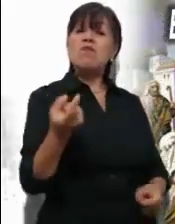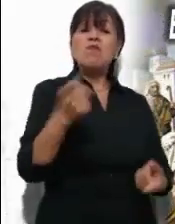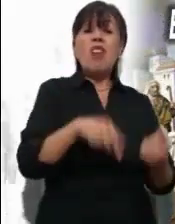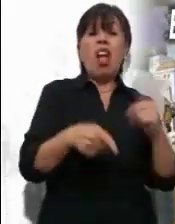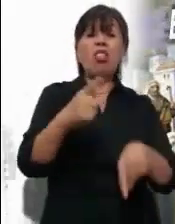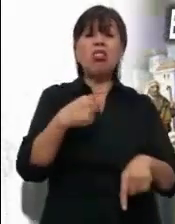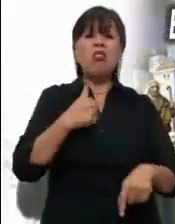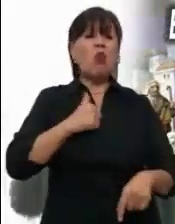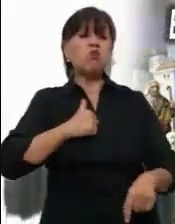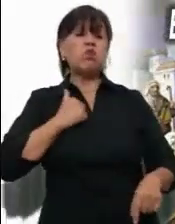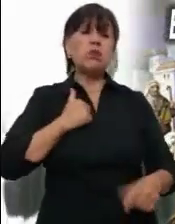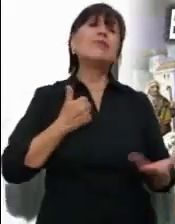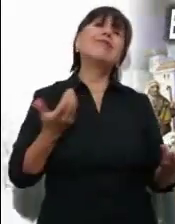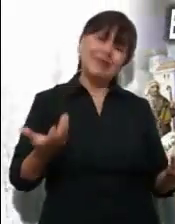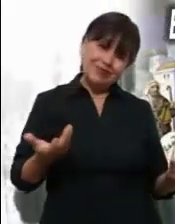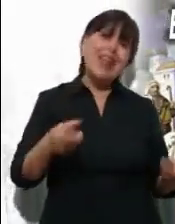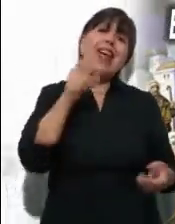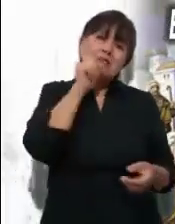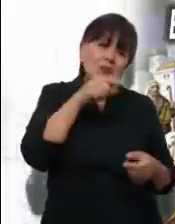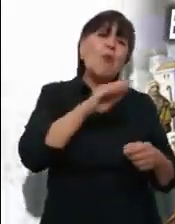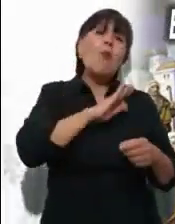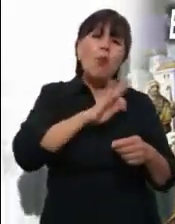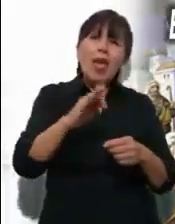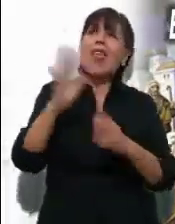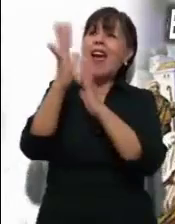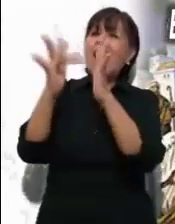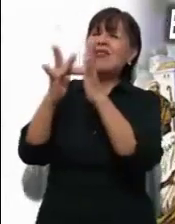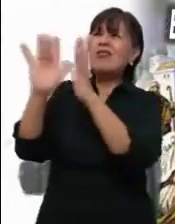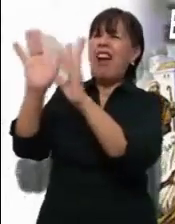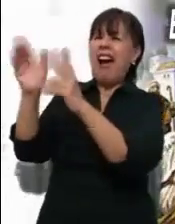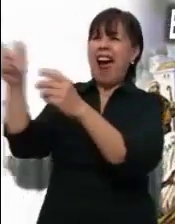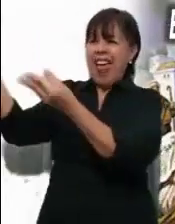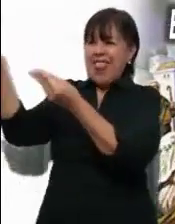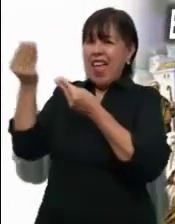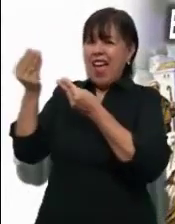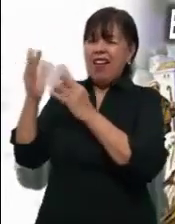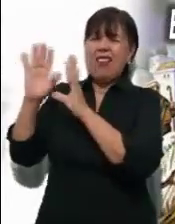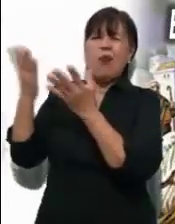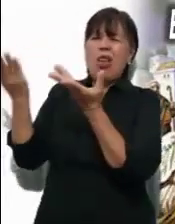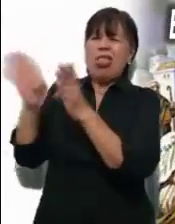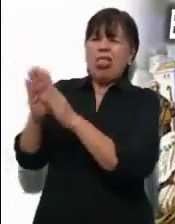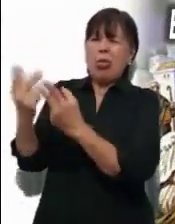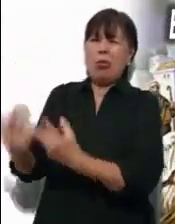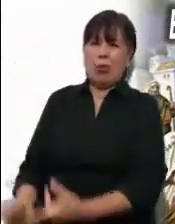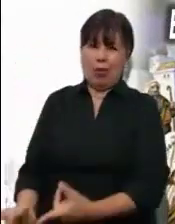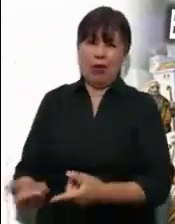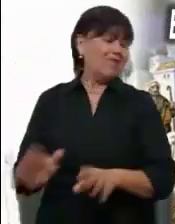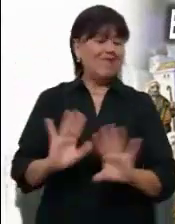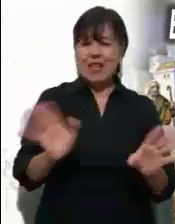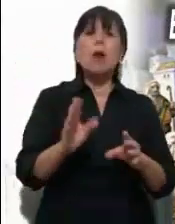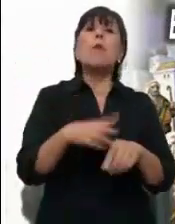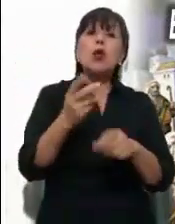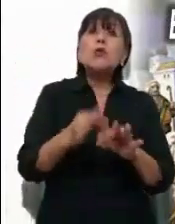estaremos también destruyendo la obra de Jesús. Hoy son igualmente válidas sus palabras,